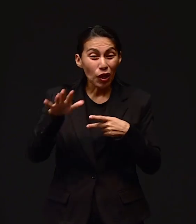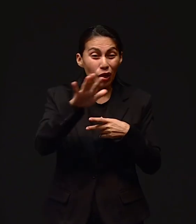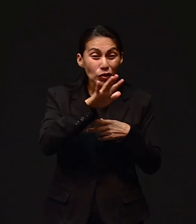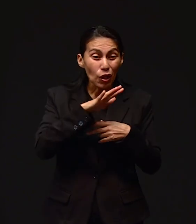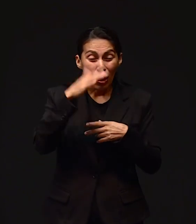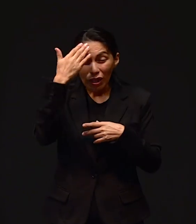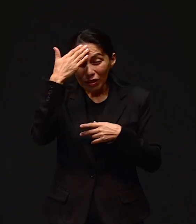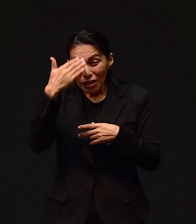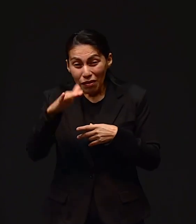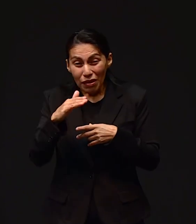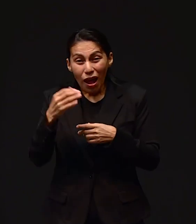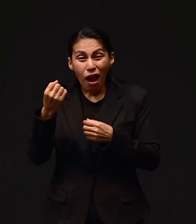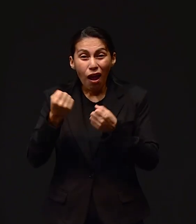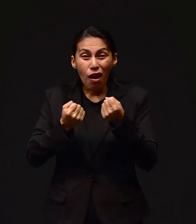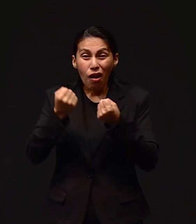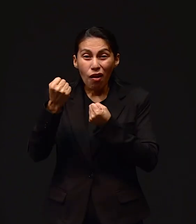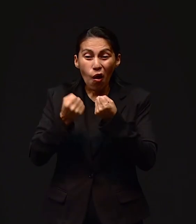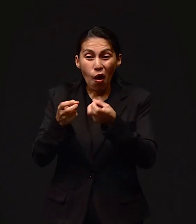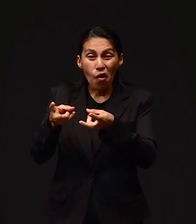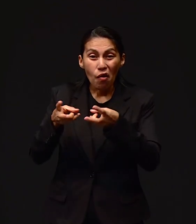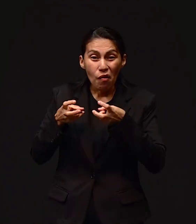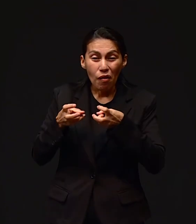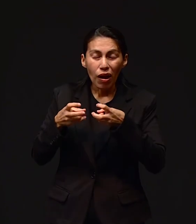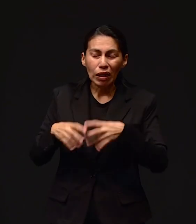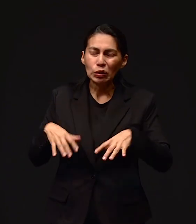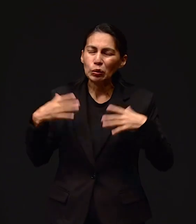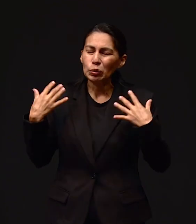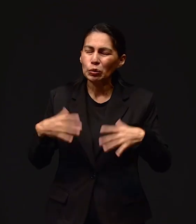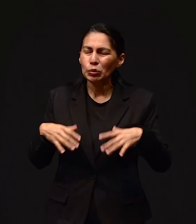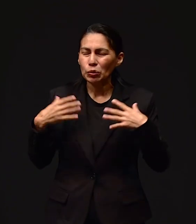sabía que se me había perdido mi carro, me lo habían robado.